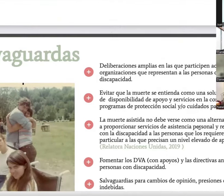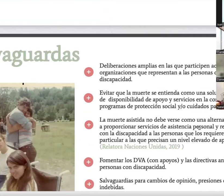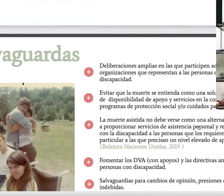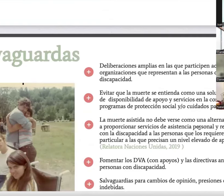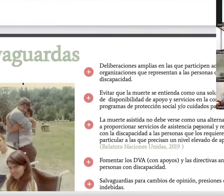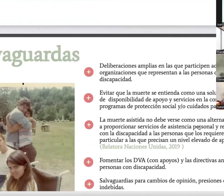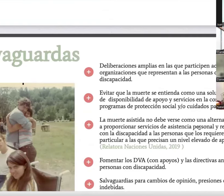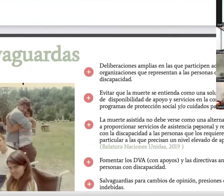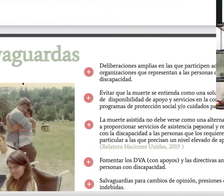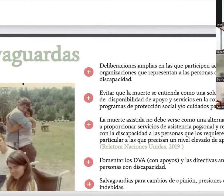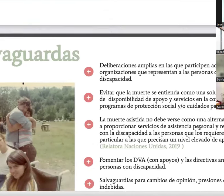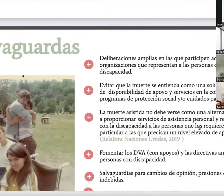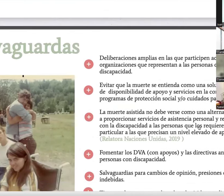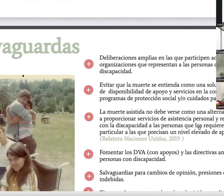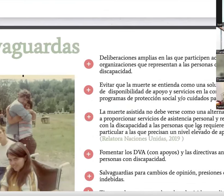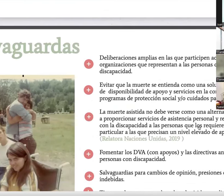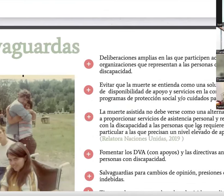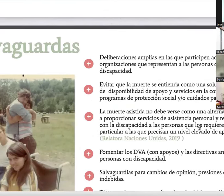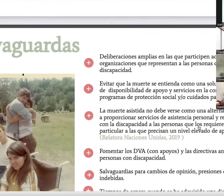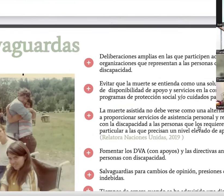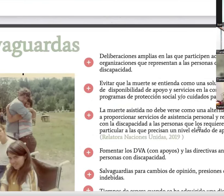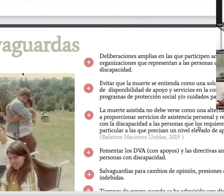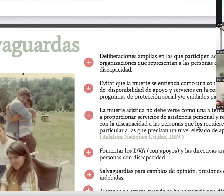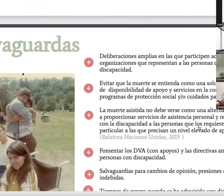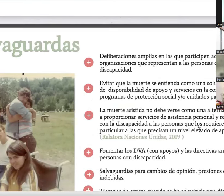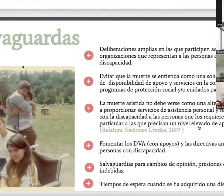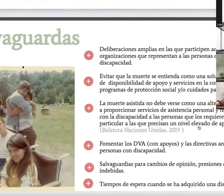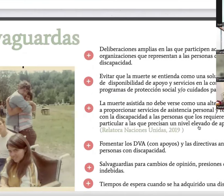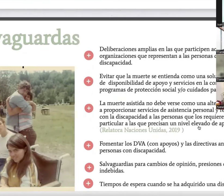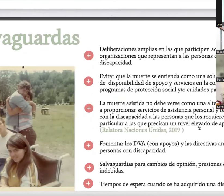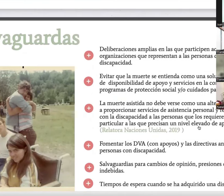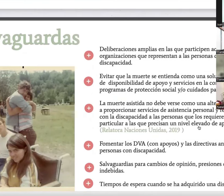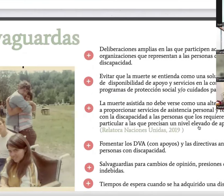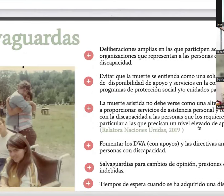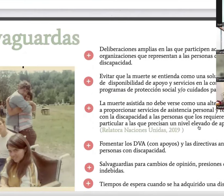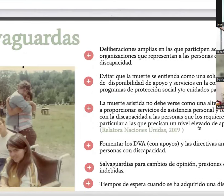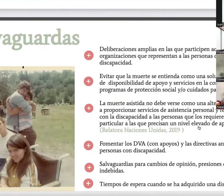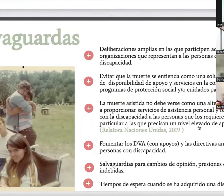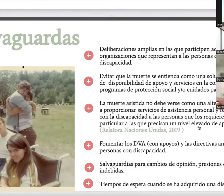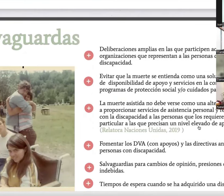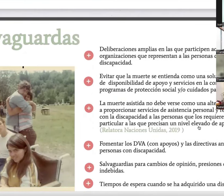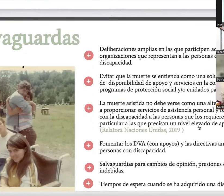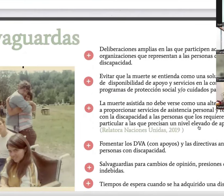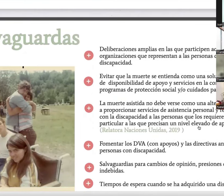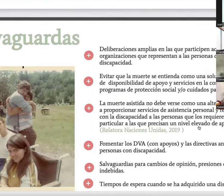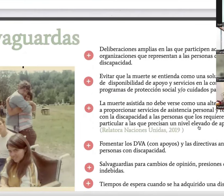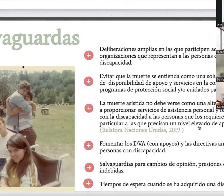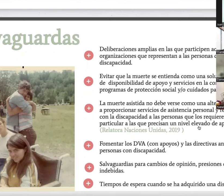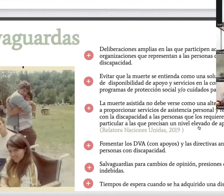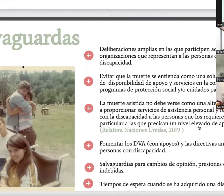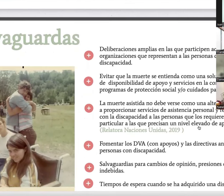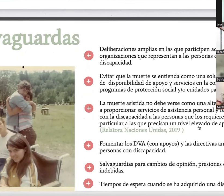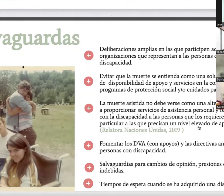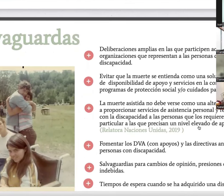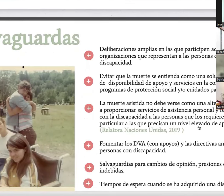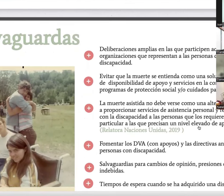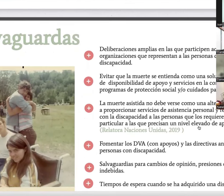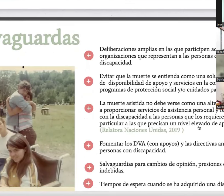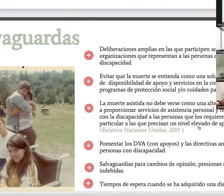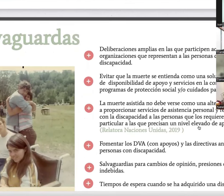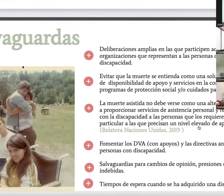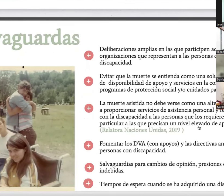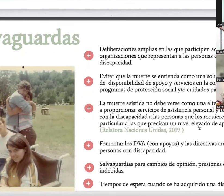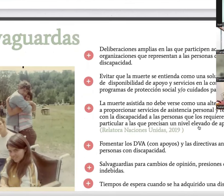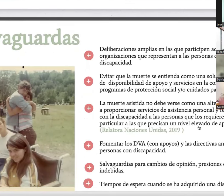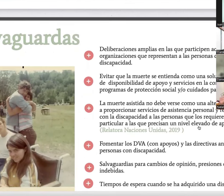pregunta Daniela entonces ¿qué hacemos? y esa no es una respuesta fácil hay muchas o sea esto es una discusión abierta en la bioética y en el derecho